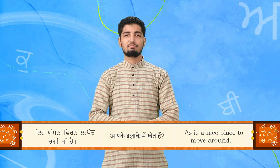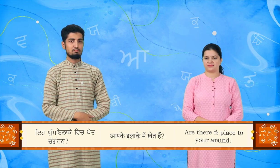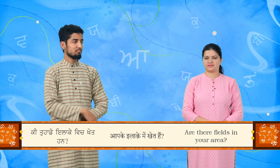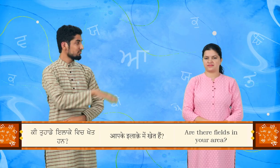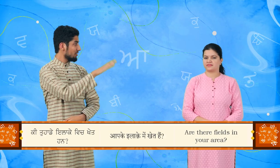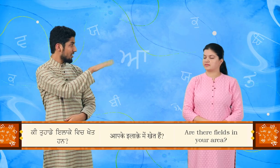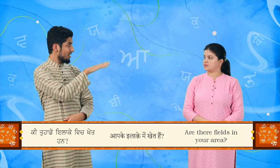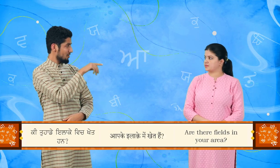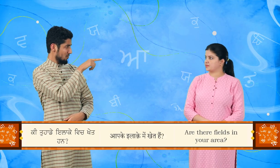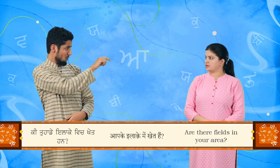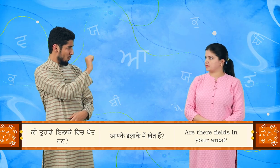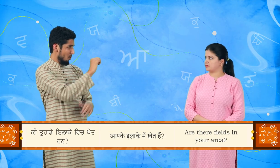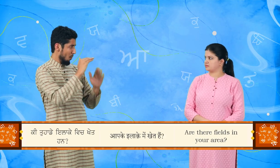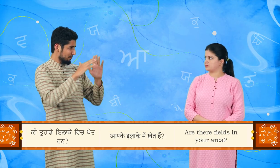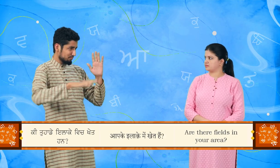कि तौड़े इलाके वीच खेट हन?